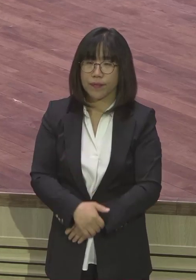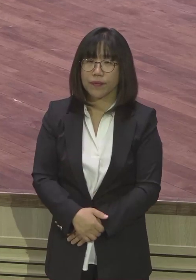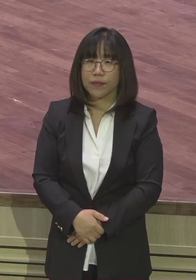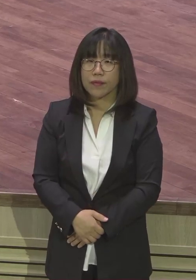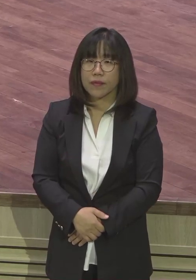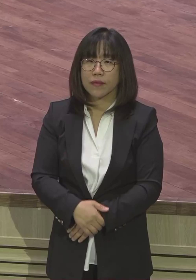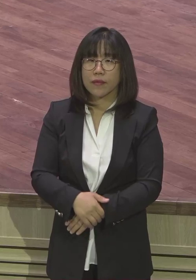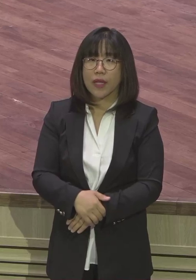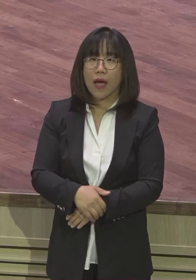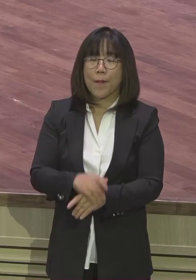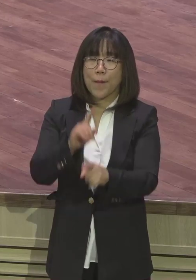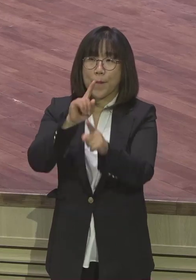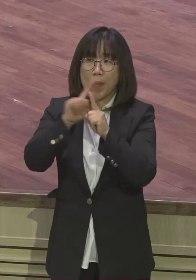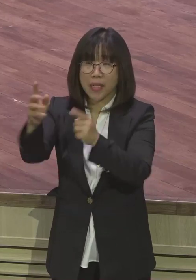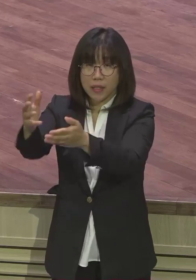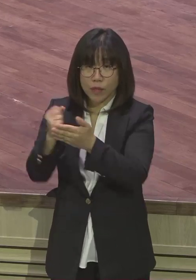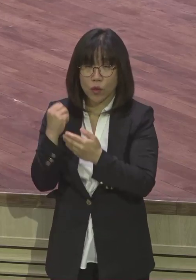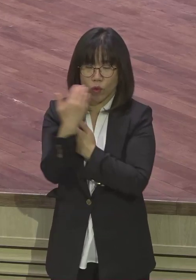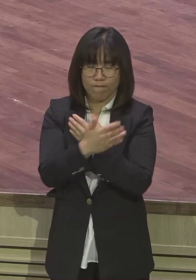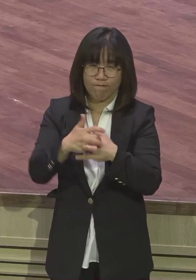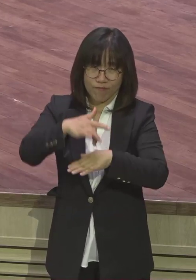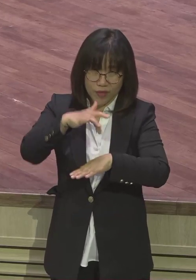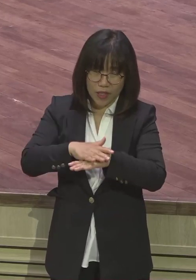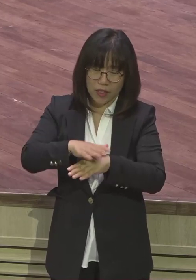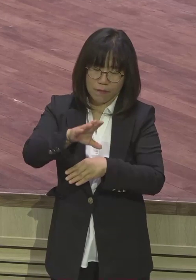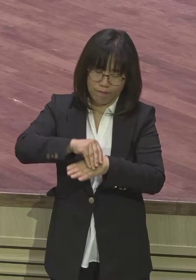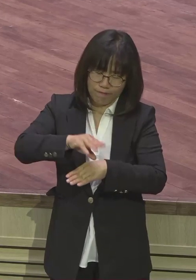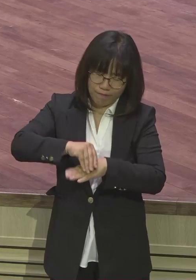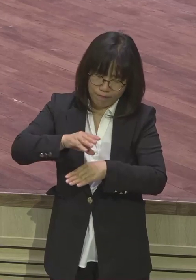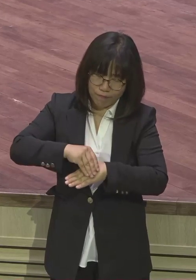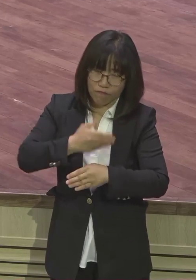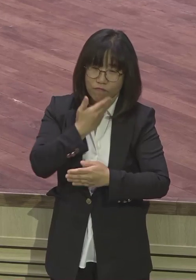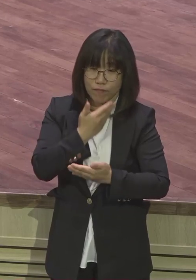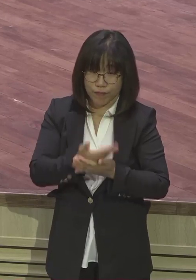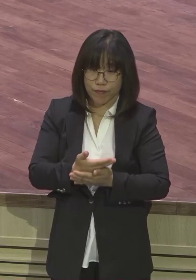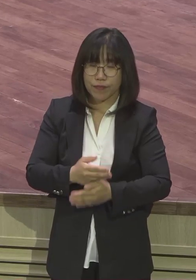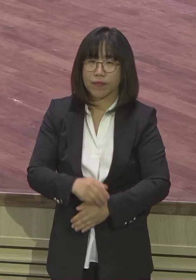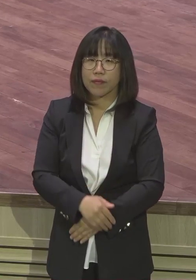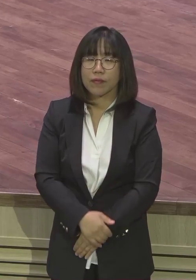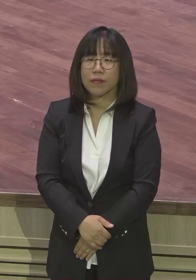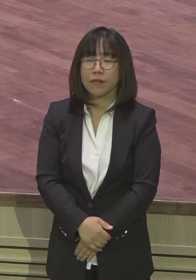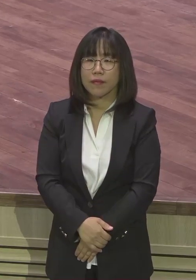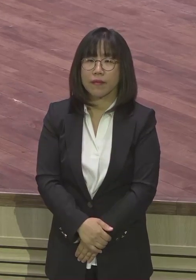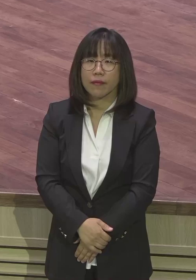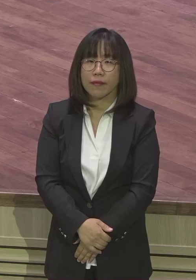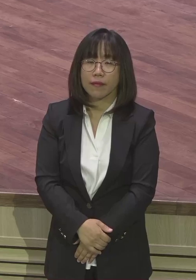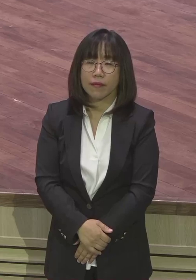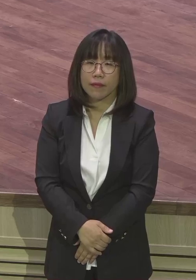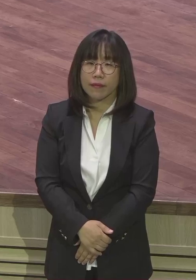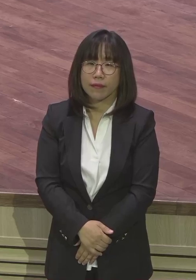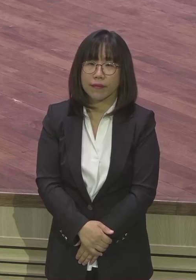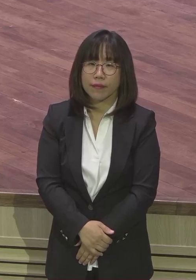받았으면 그걸 내꺼를 만드는 게 훈련이요 그걸 실제로 실행하는 게 훈련이라고 훈련 실행해야 돼요